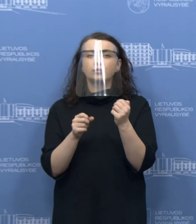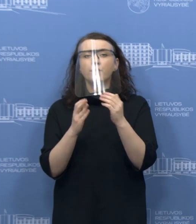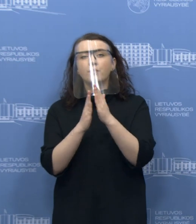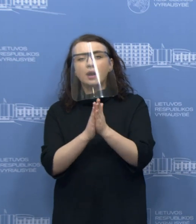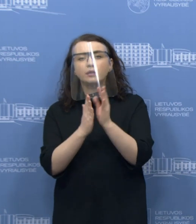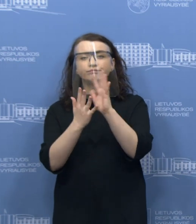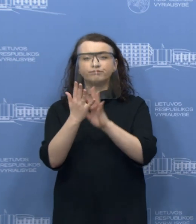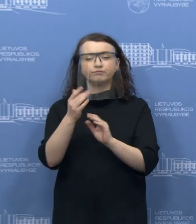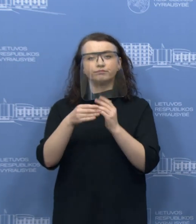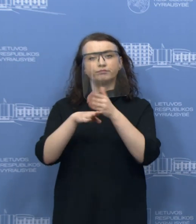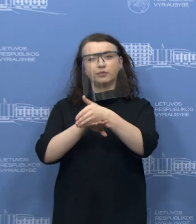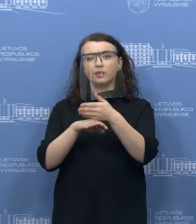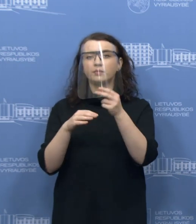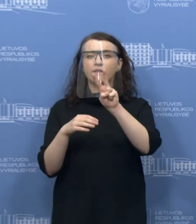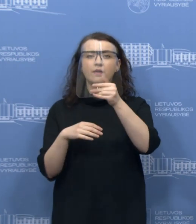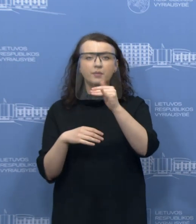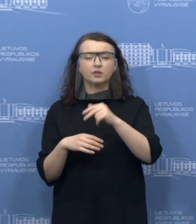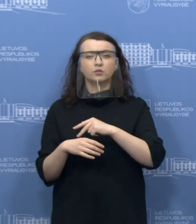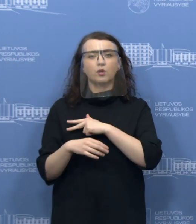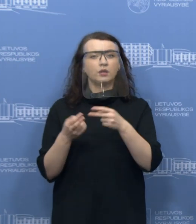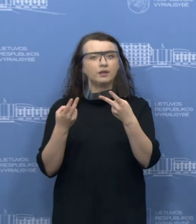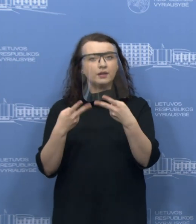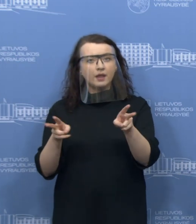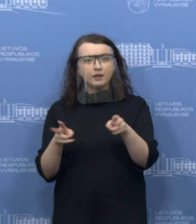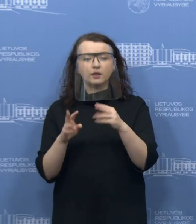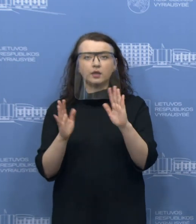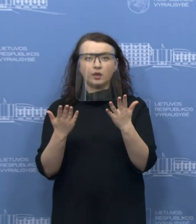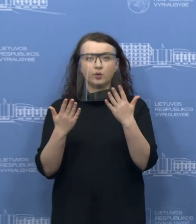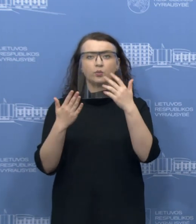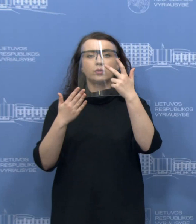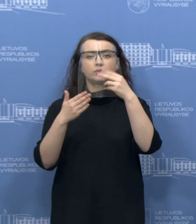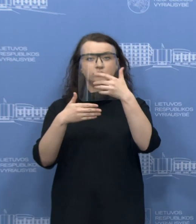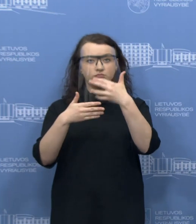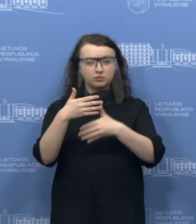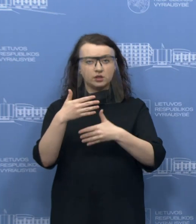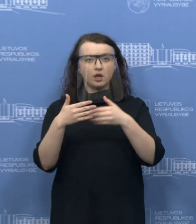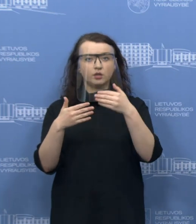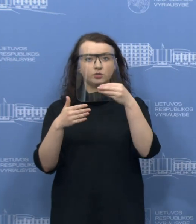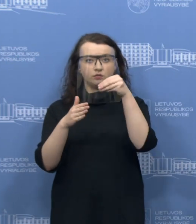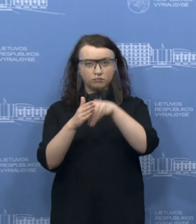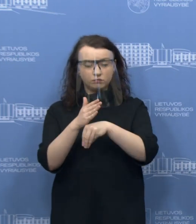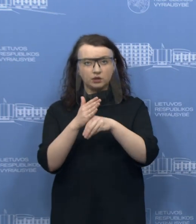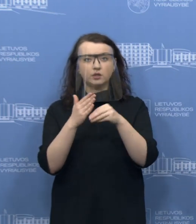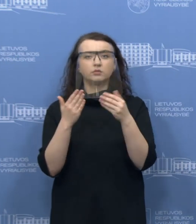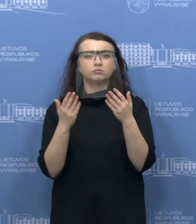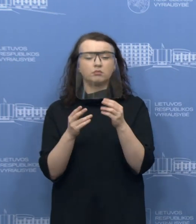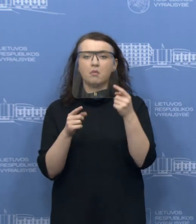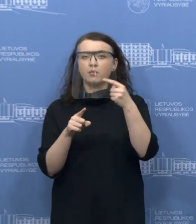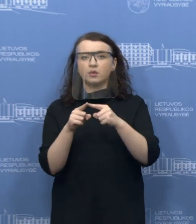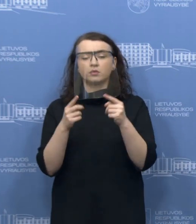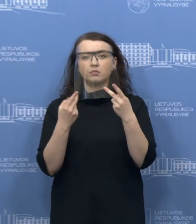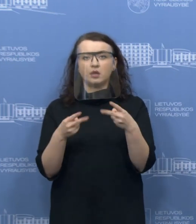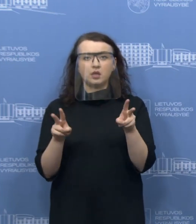prašymų nei VMI, nei sodrai. Mano minėtos lengvatos, atleidimas nuo dėlspinigio ir